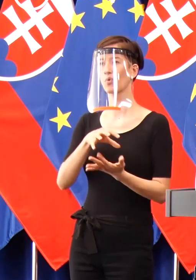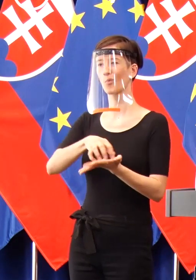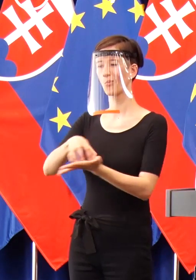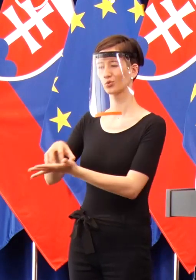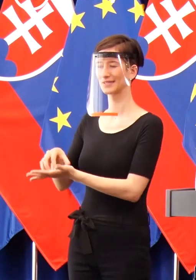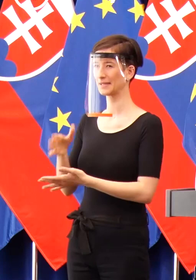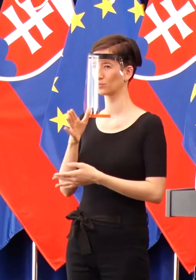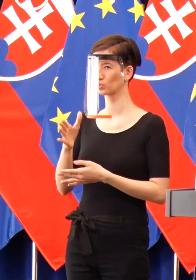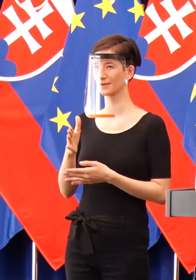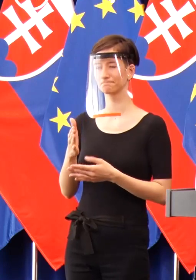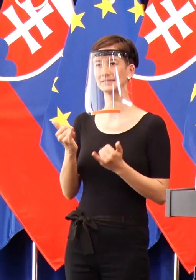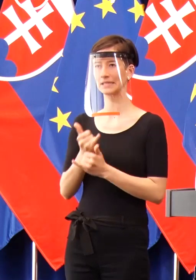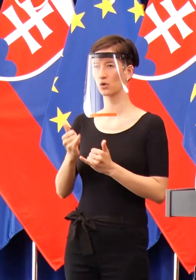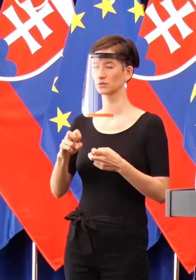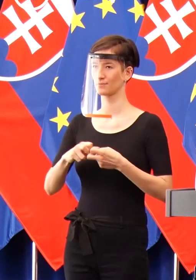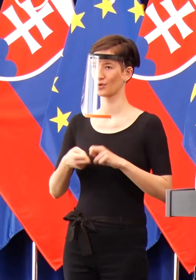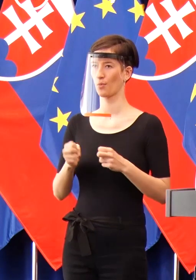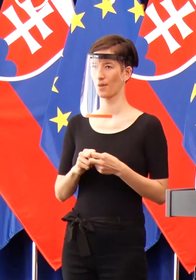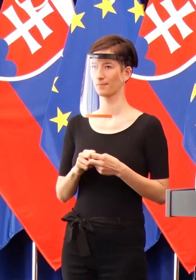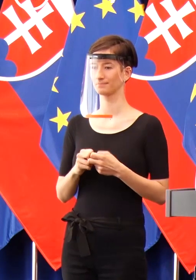nebolo len strašenie, ale je to realita.